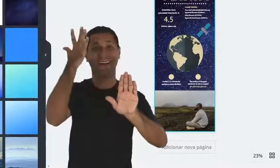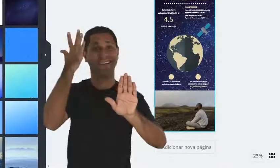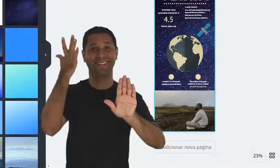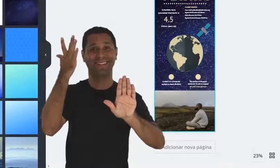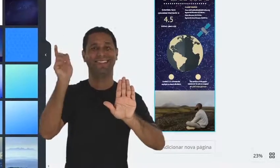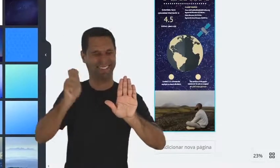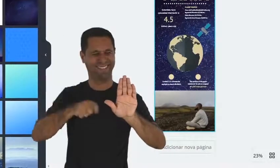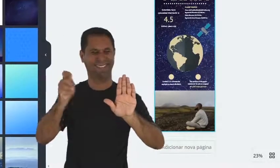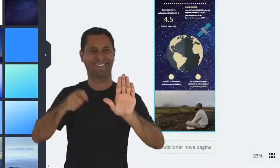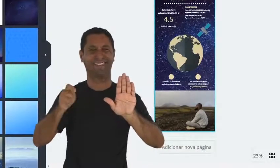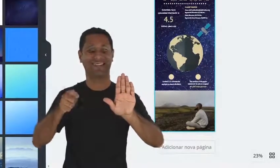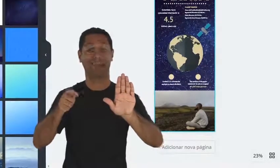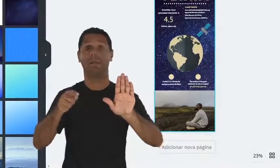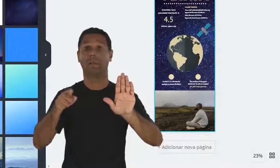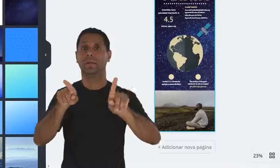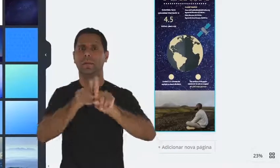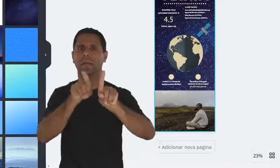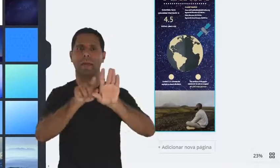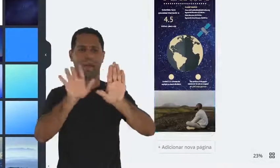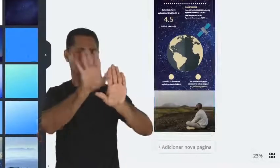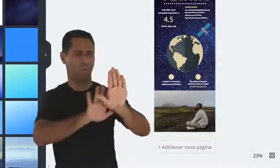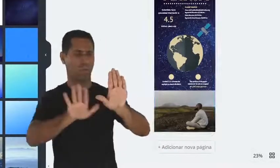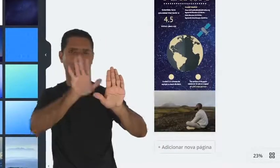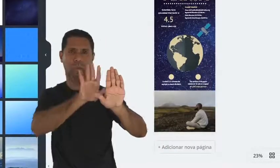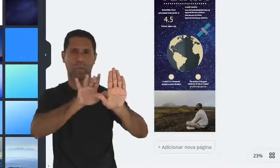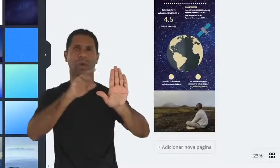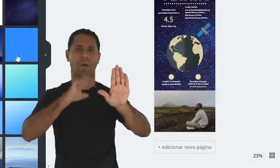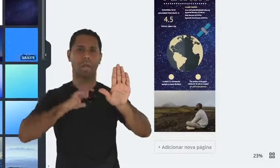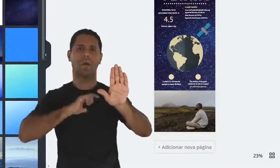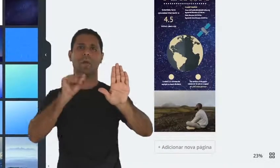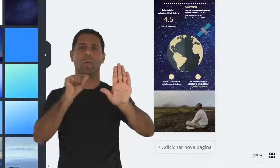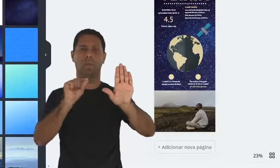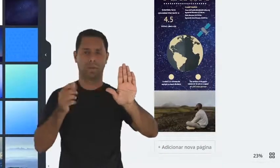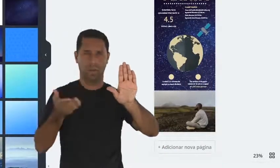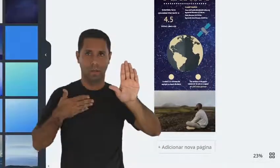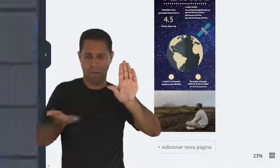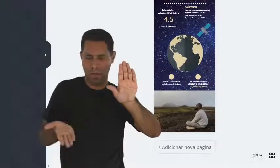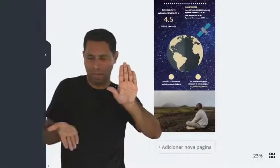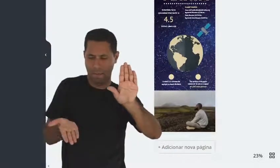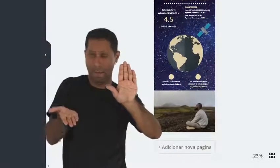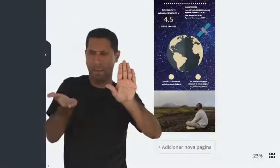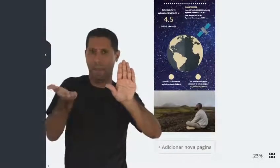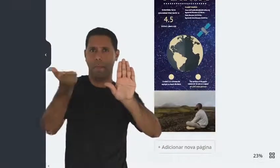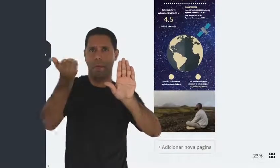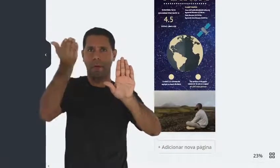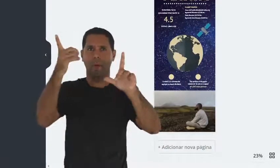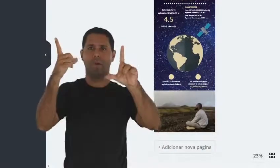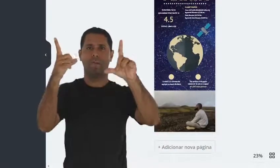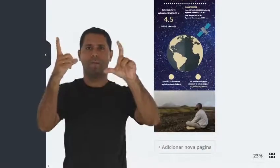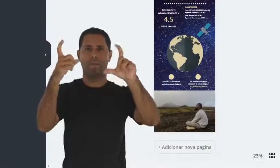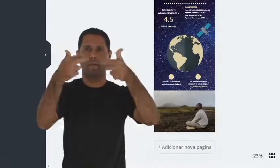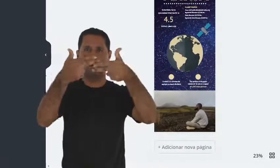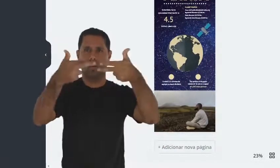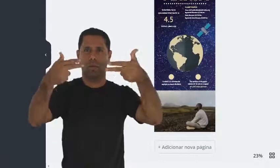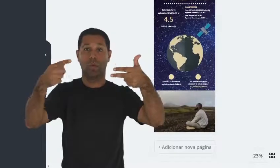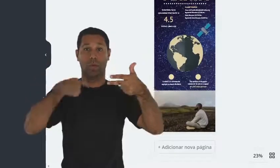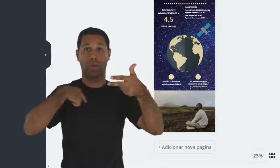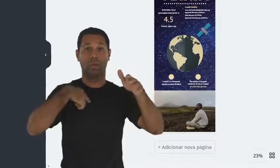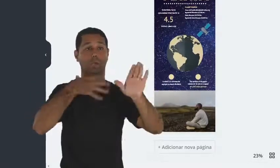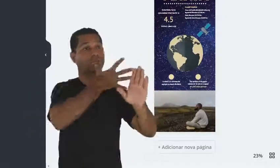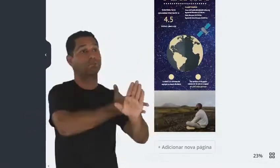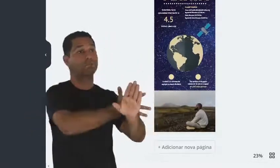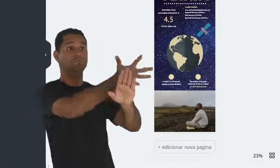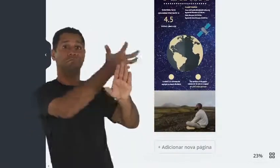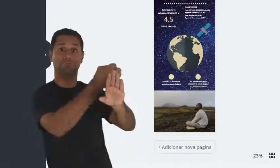já vai automaticamente. Além do fundo, a gente pode também subir elementos, fotos.